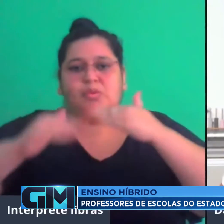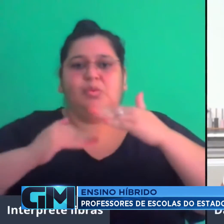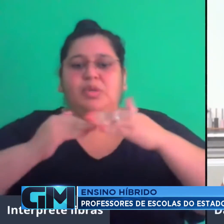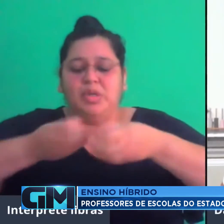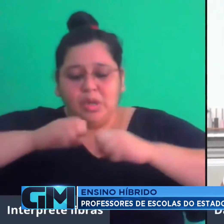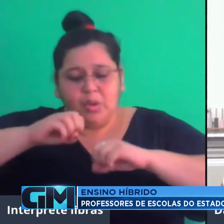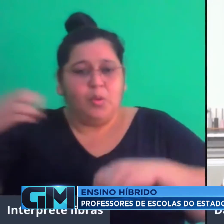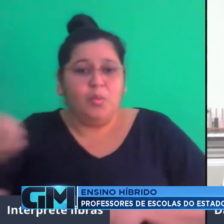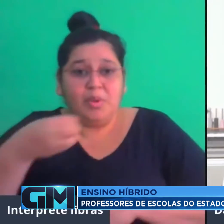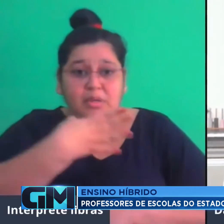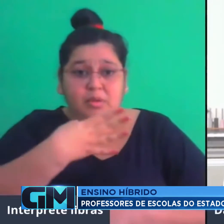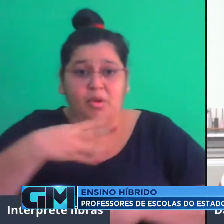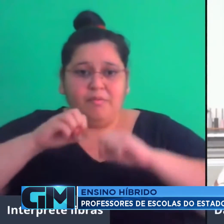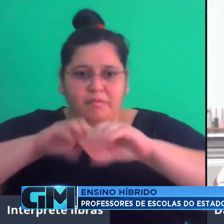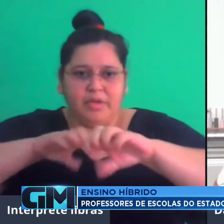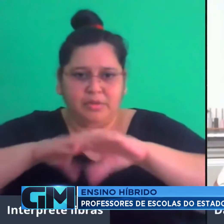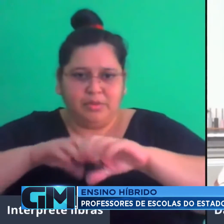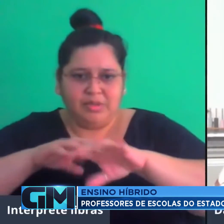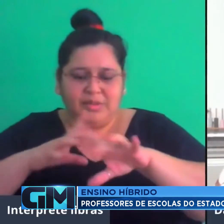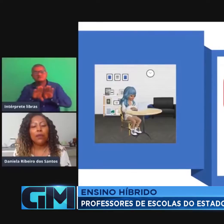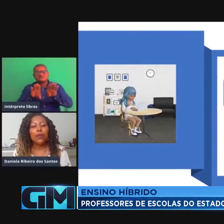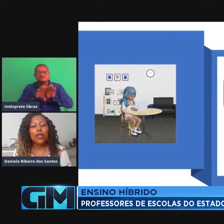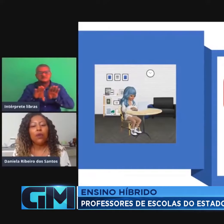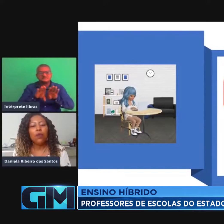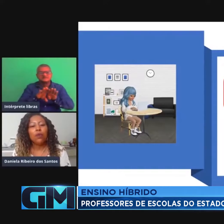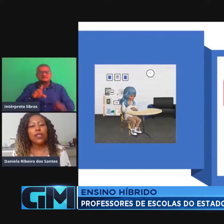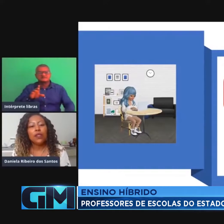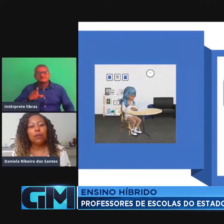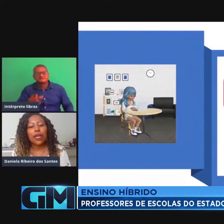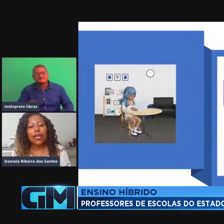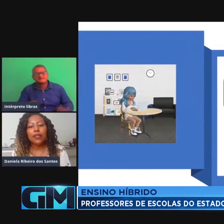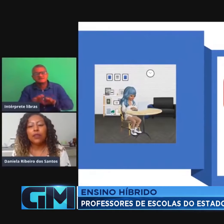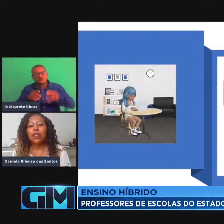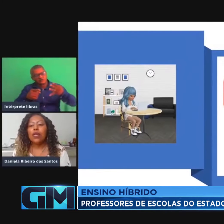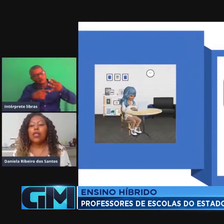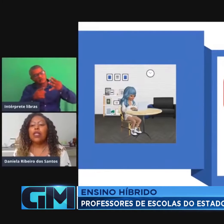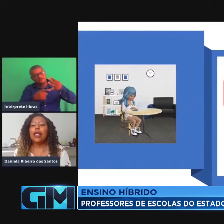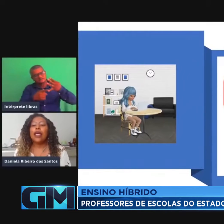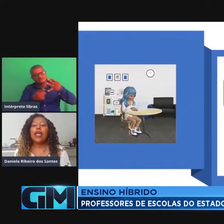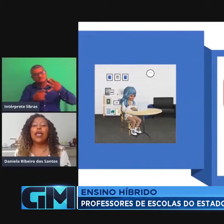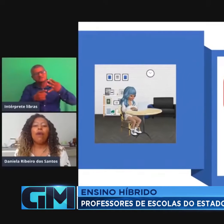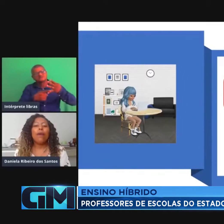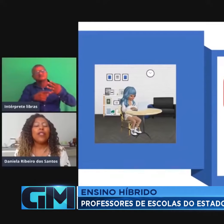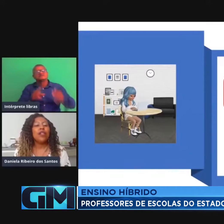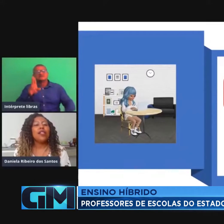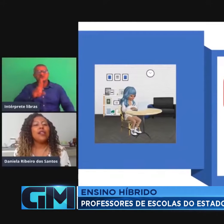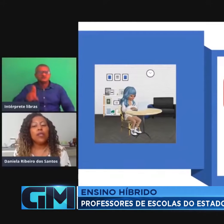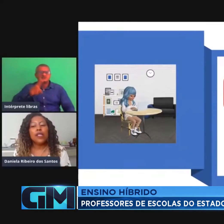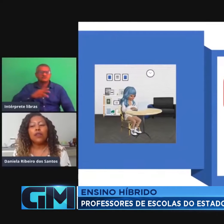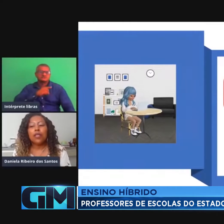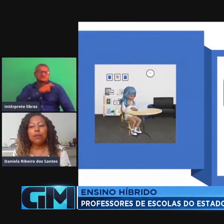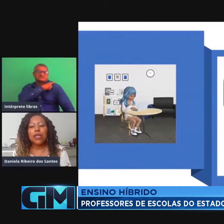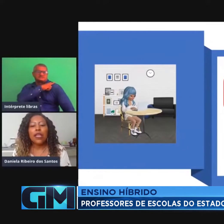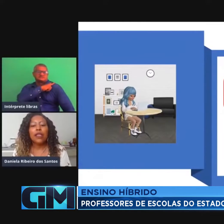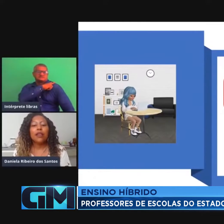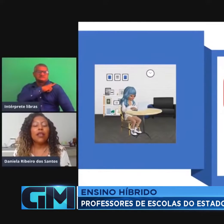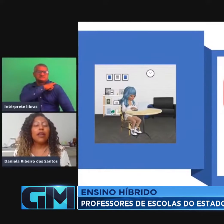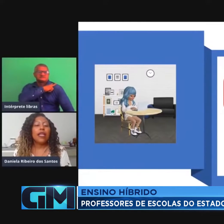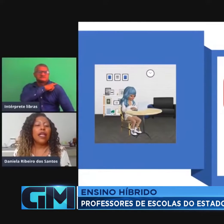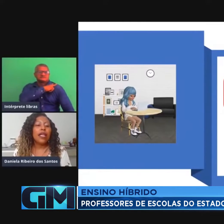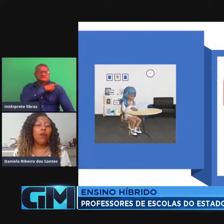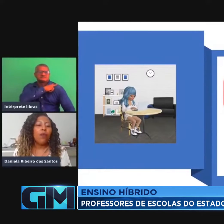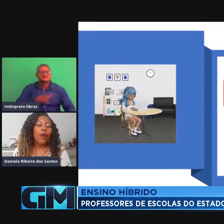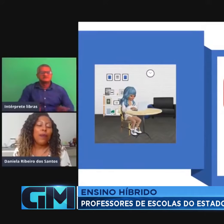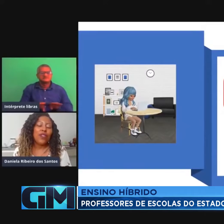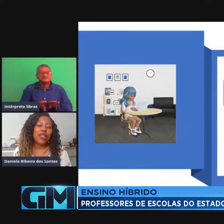educação que venha fazer sentido para esse aluno também. Por fim, apontou a importância da aprendizagem e da troca de experiência entre